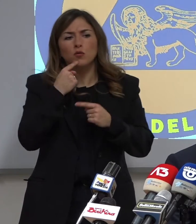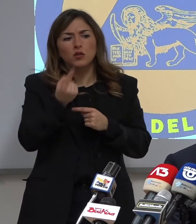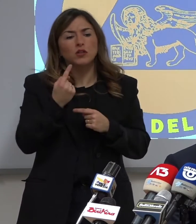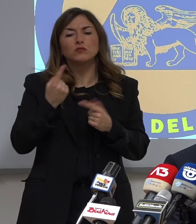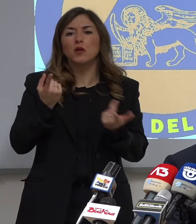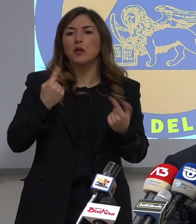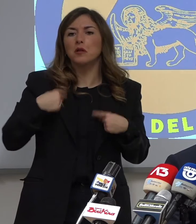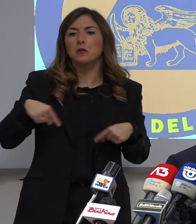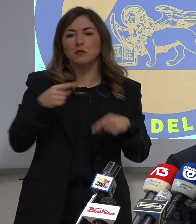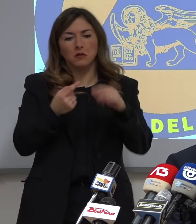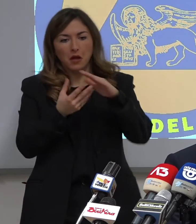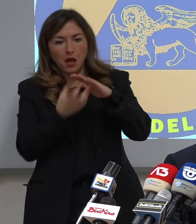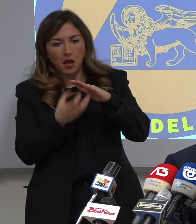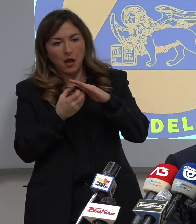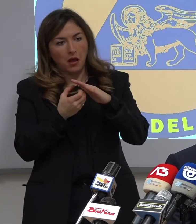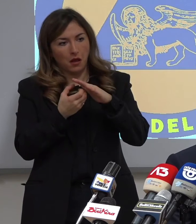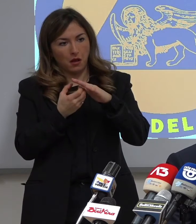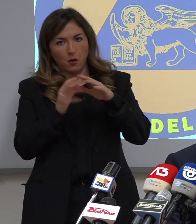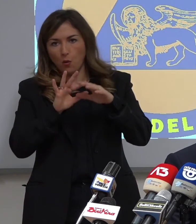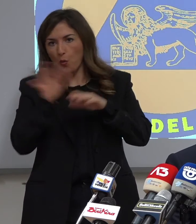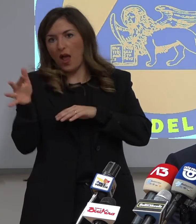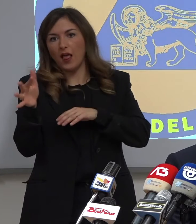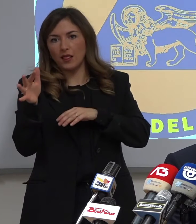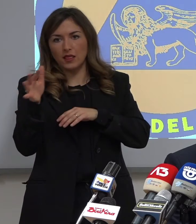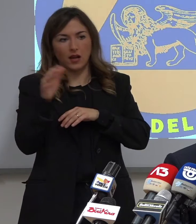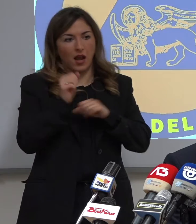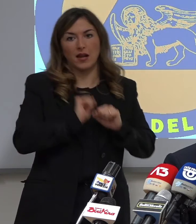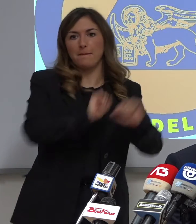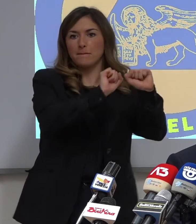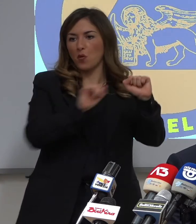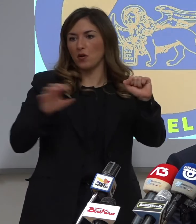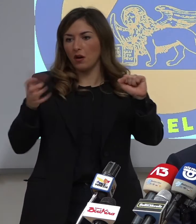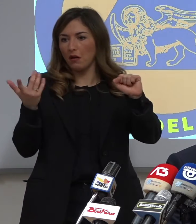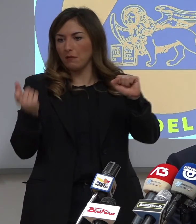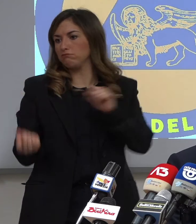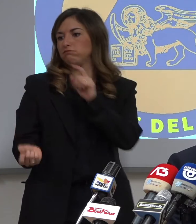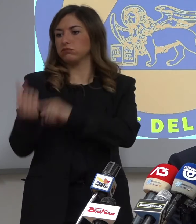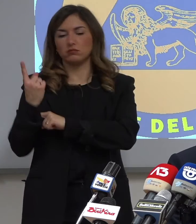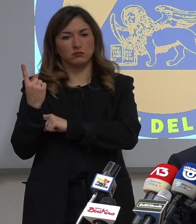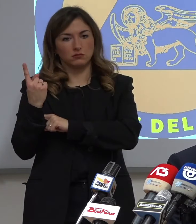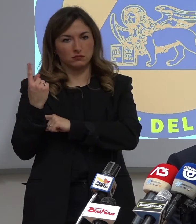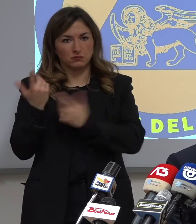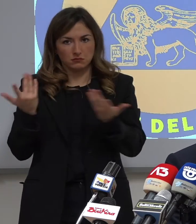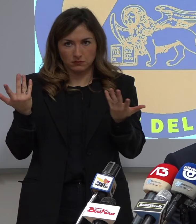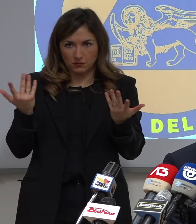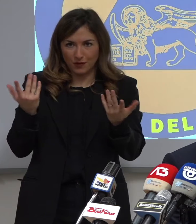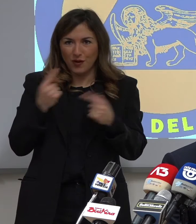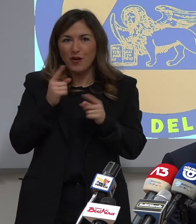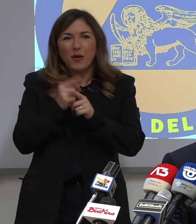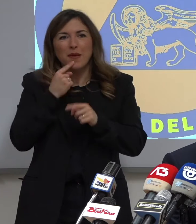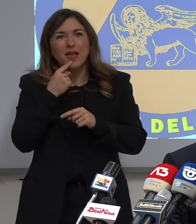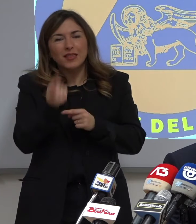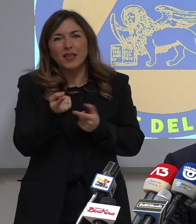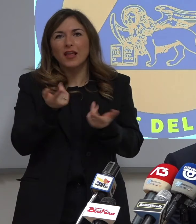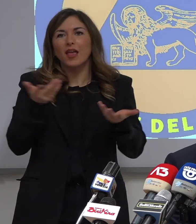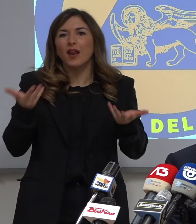creato l'app alternativa ad immuni. Io non so in che lingua dirlo, potrei dire in spagnolo o in inglese, sceglietevi una lingua, non ho